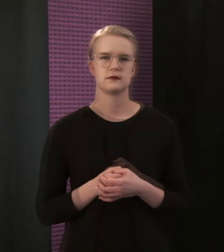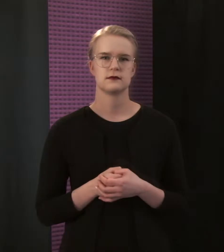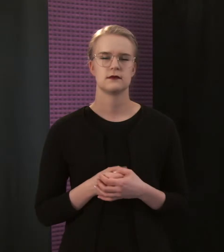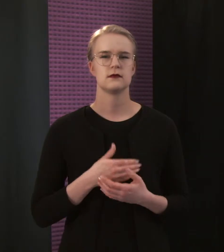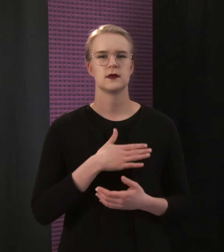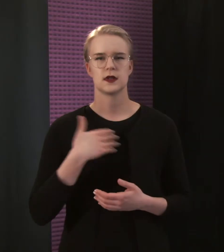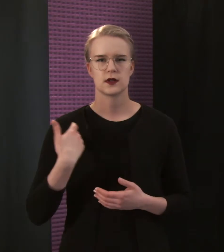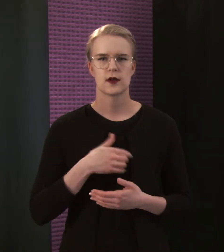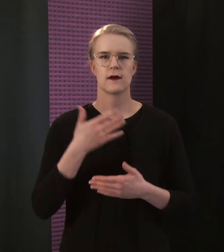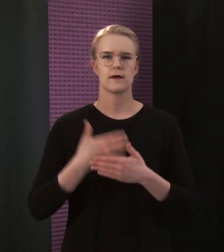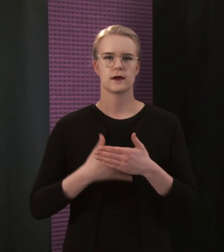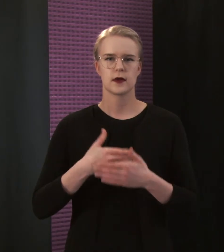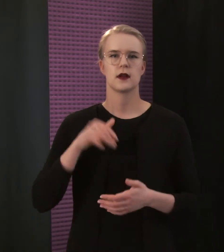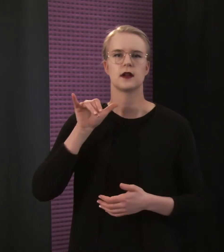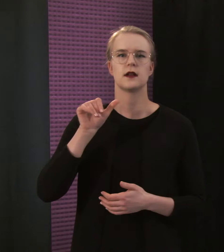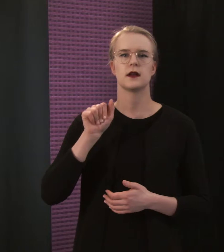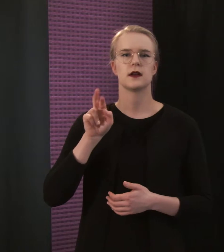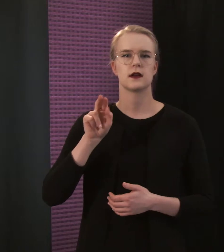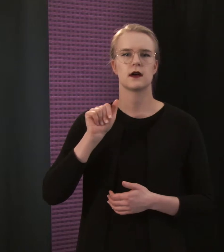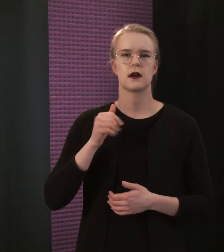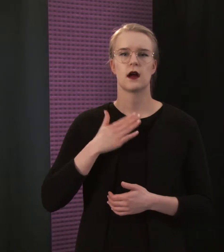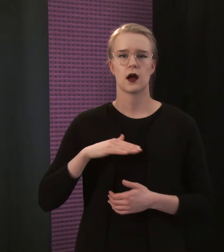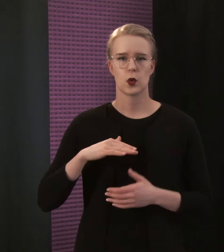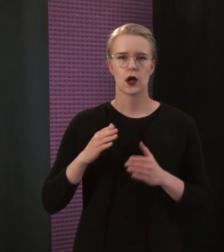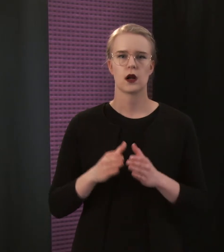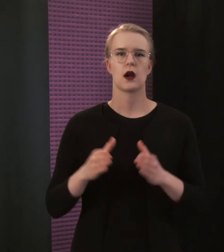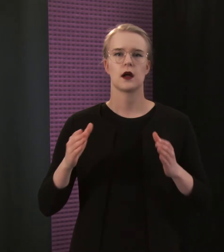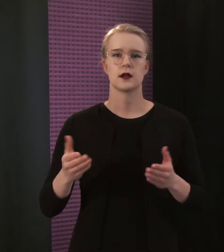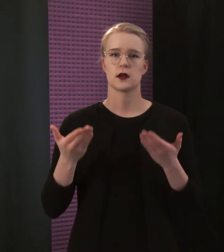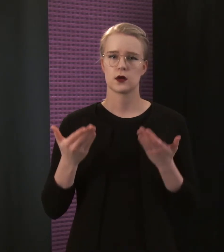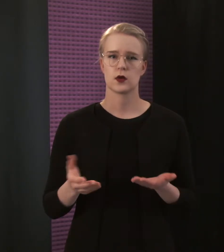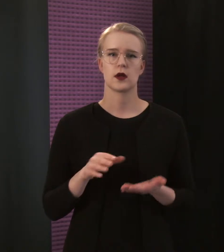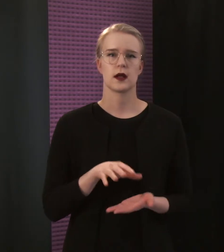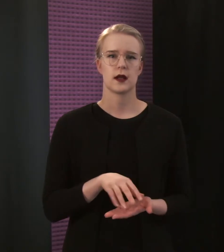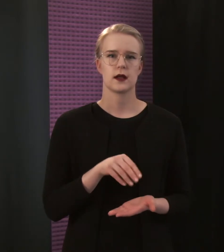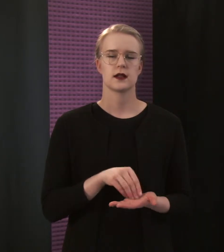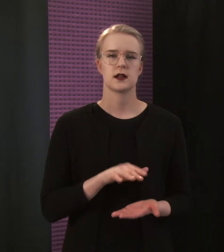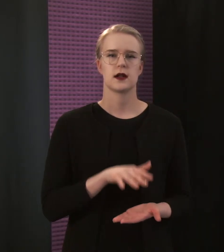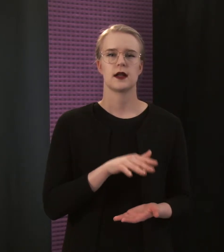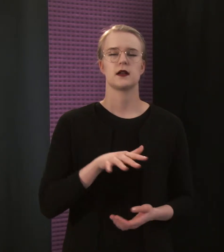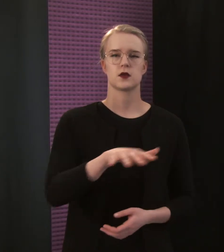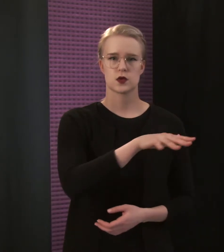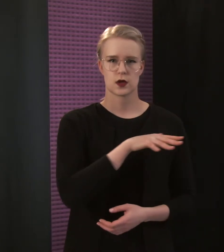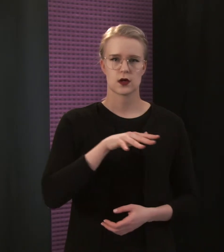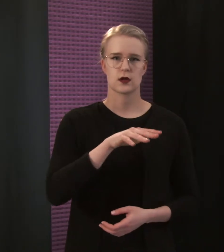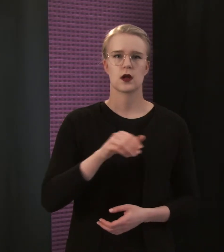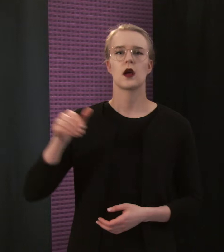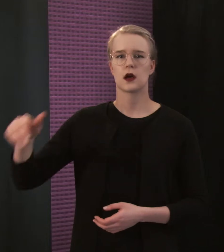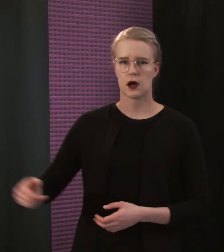Lannoitevalmistaja Jara haluaa laajentaa nykyistä kipsin läjitysaluetta sekä kaivoksen päälouhosta.